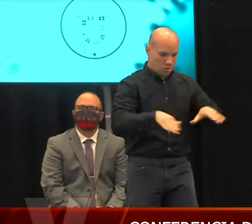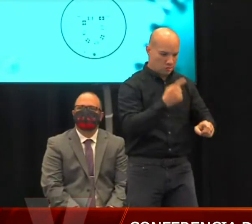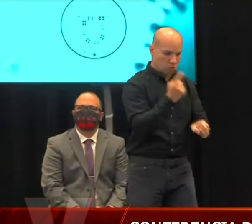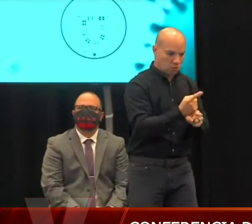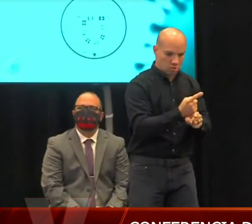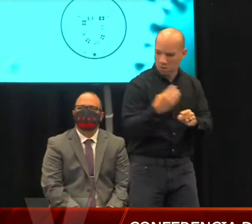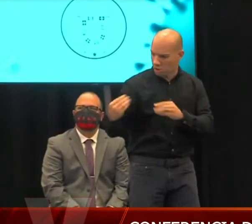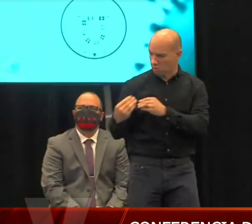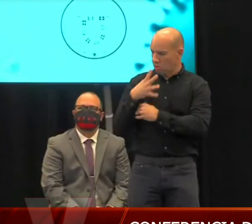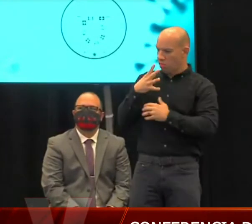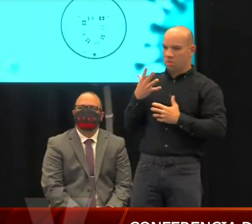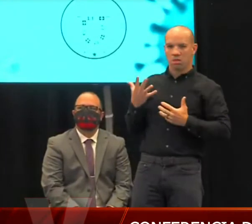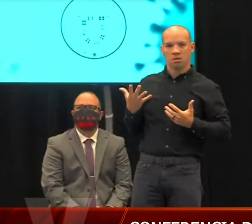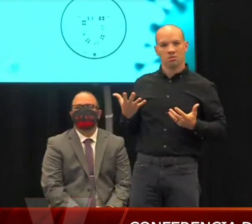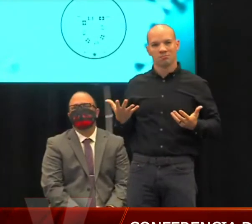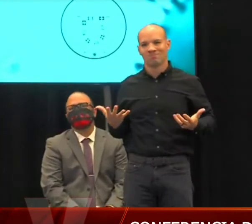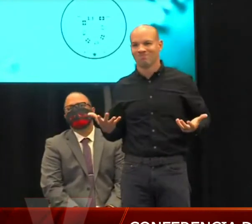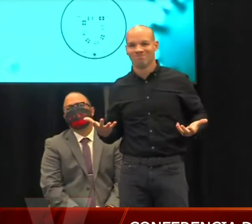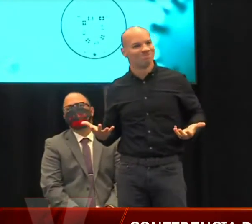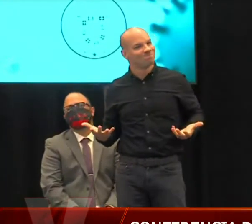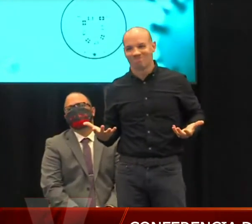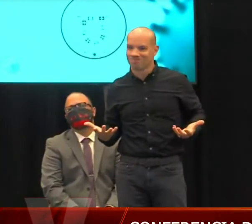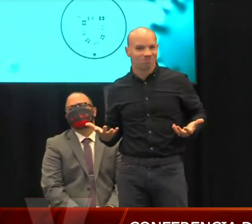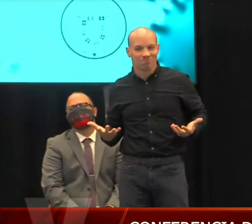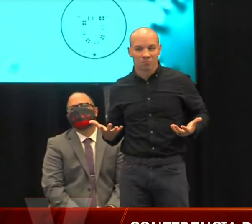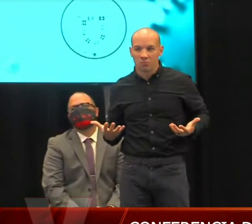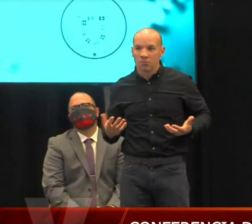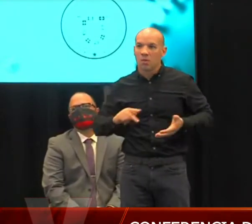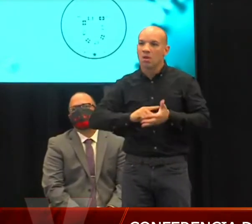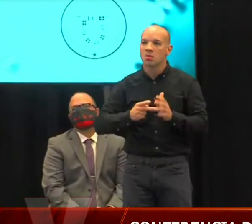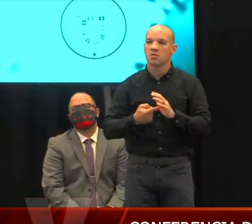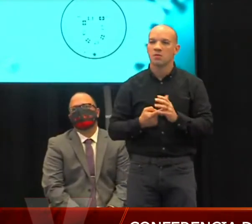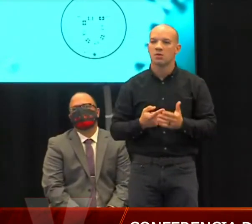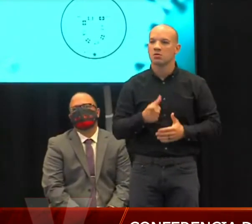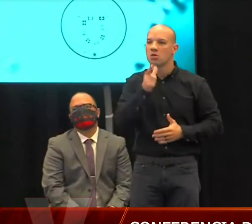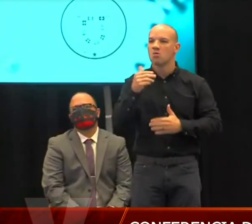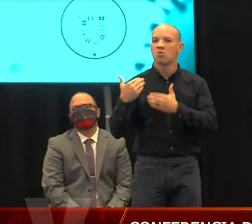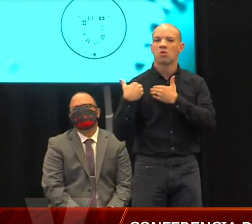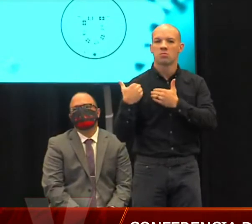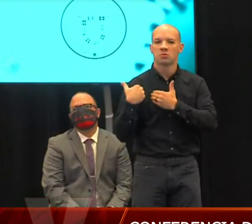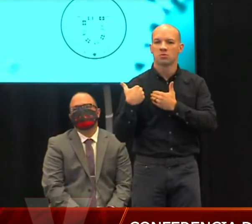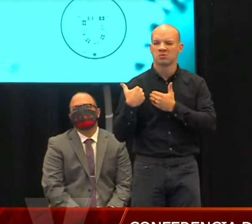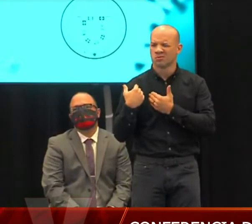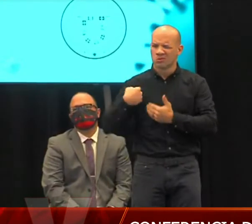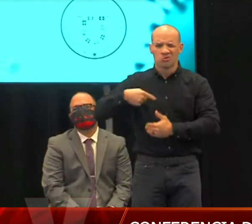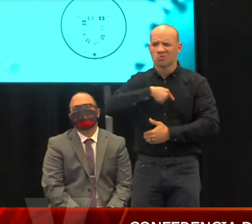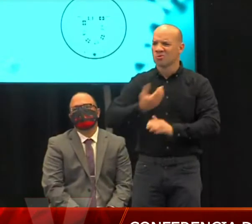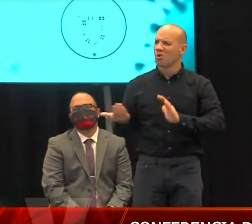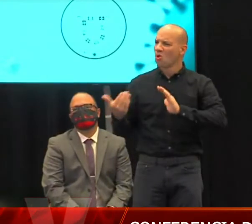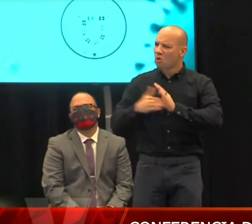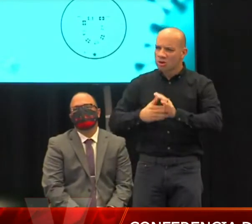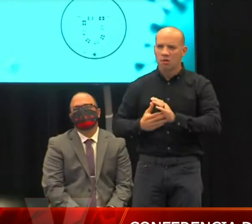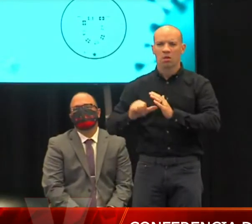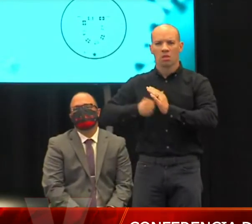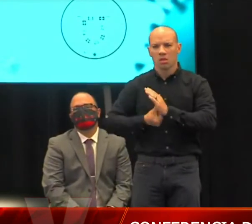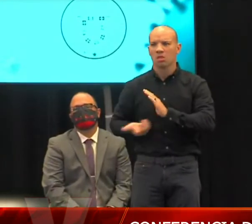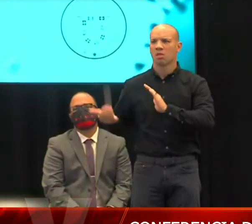hacen lo que tienen que hacer y que cumplen con la ley. Así que yo creo que esta responsabilidad lo recalcamos una y otra vez porque no hay otra